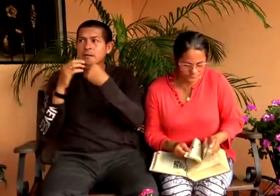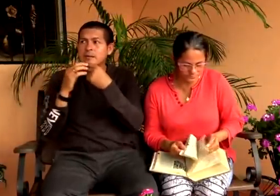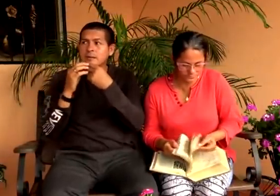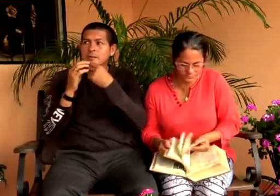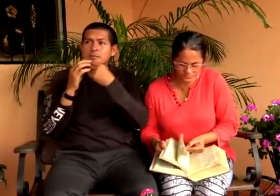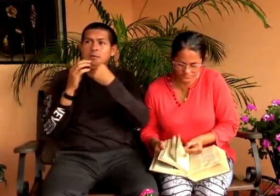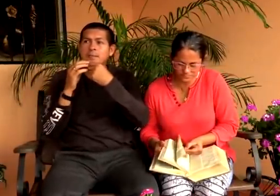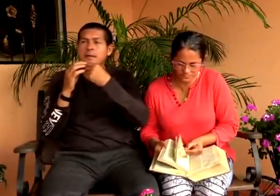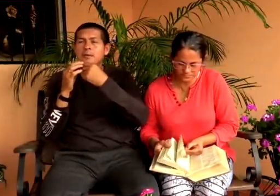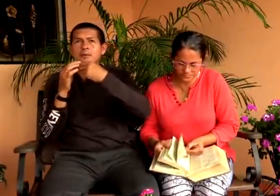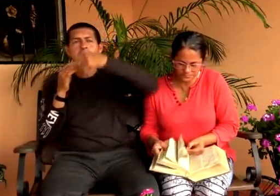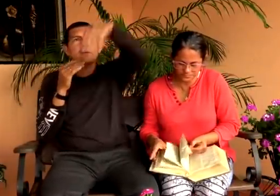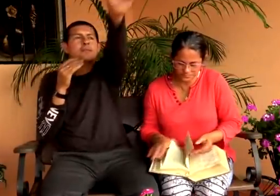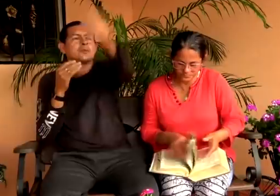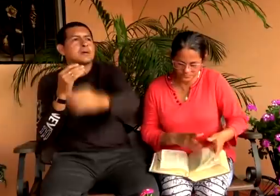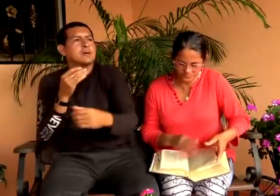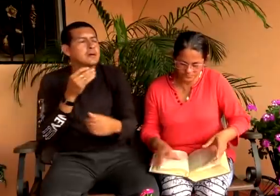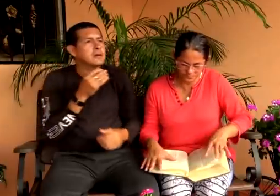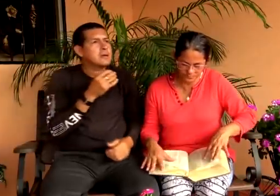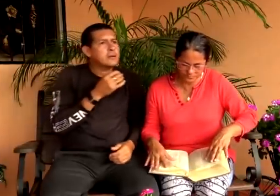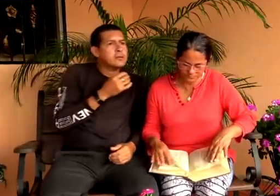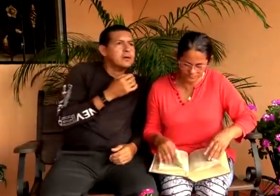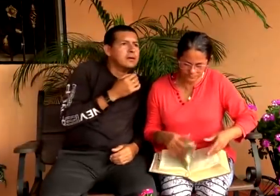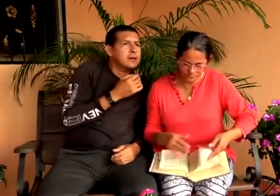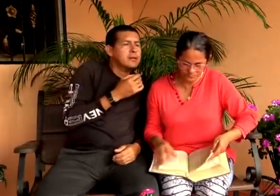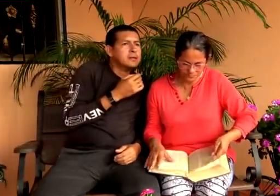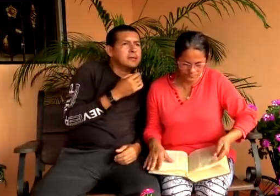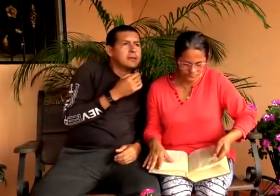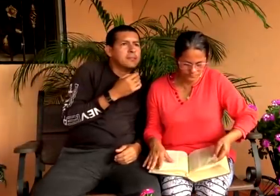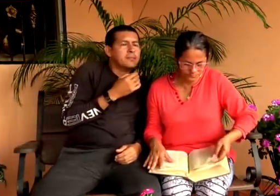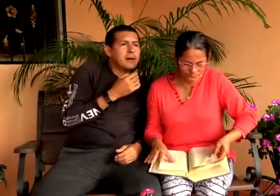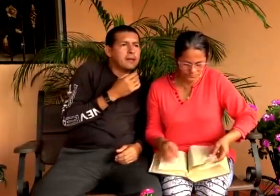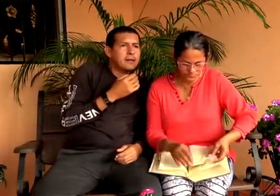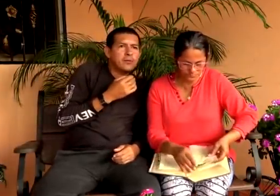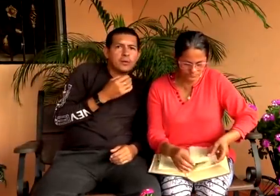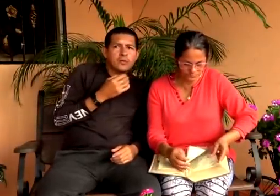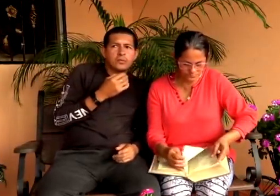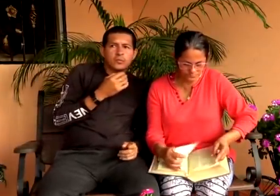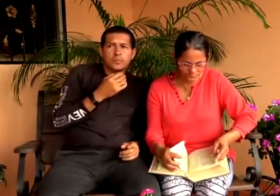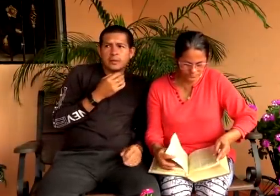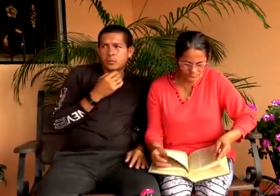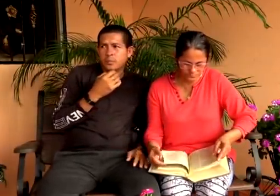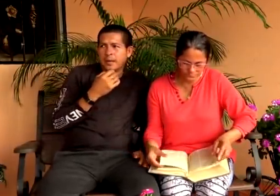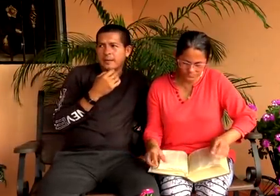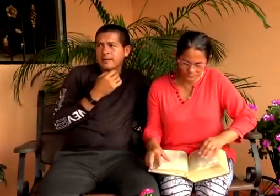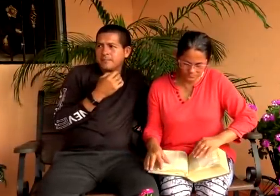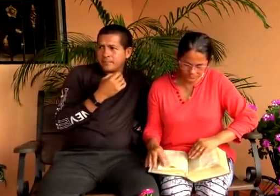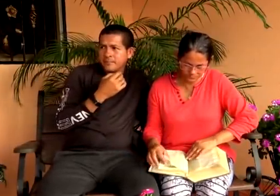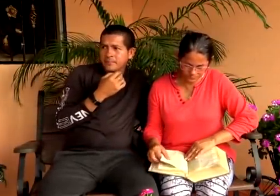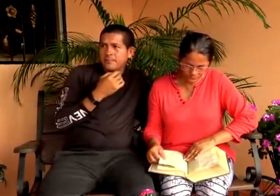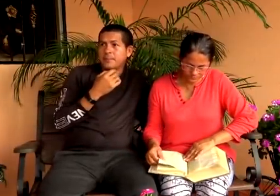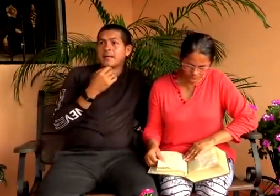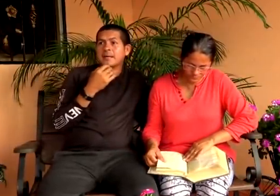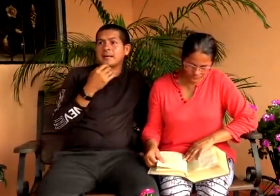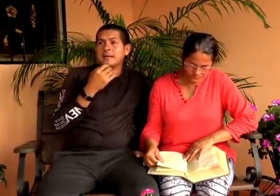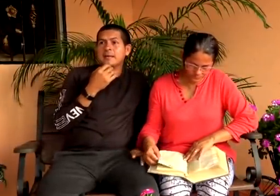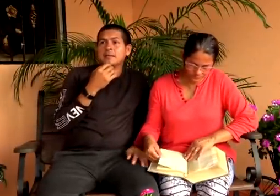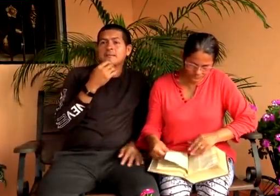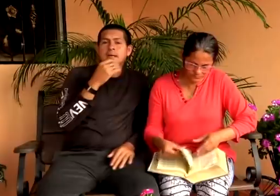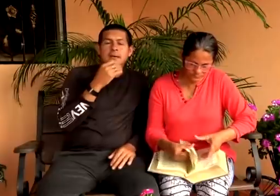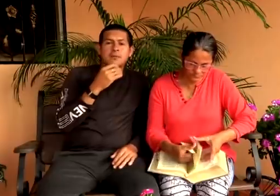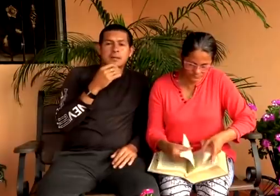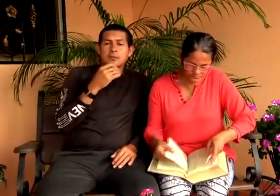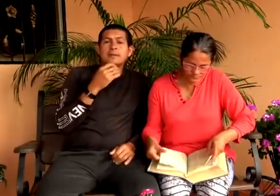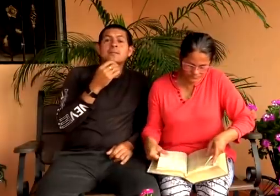rosa búsqueme donde íbamos donde dice que mi padre y luego su padre para que